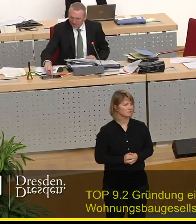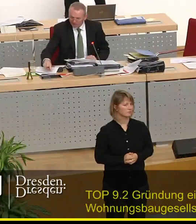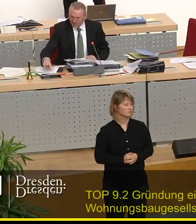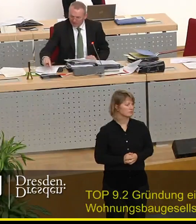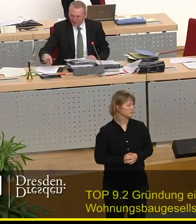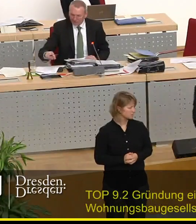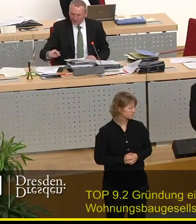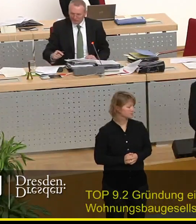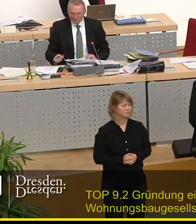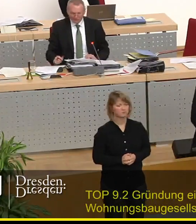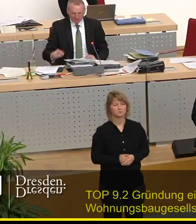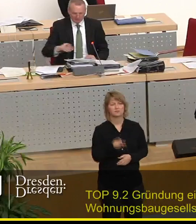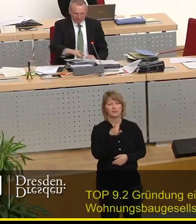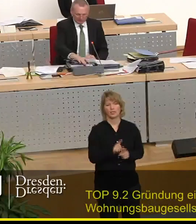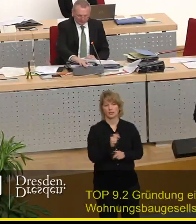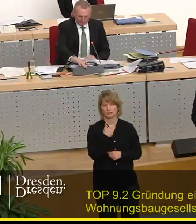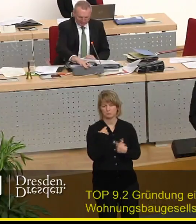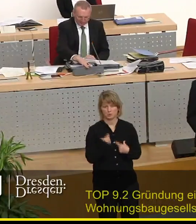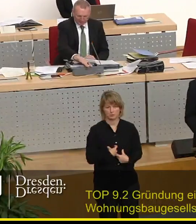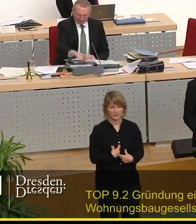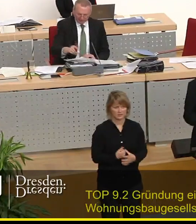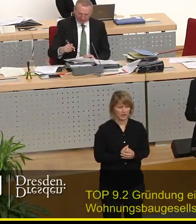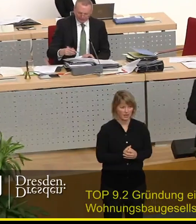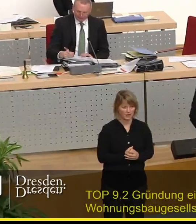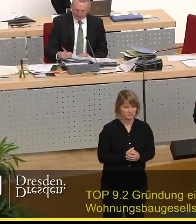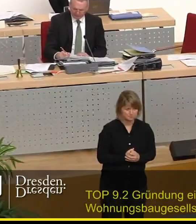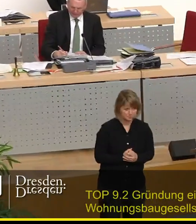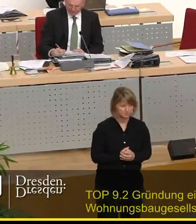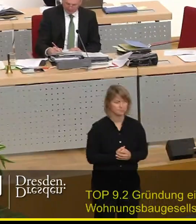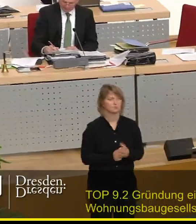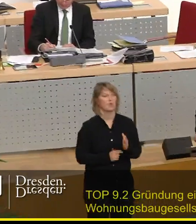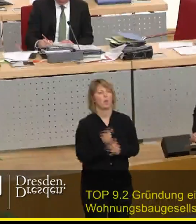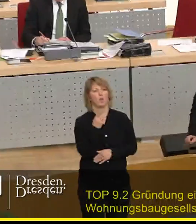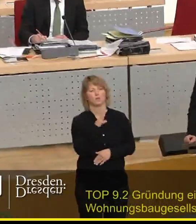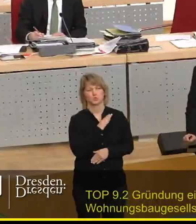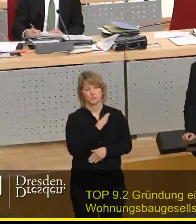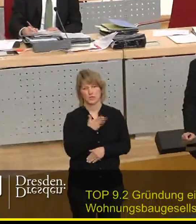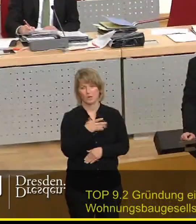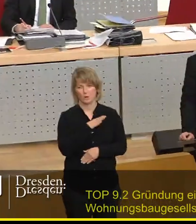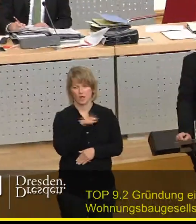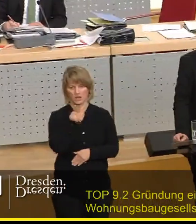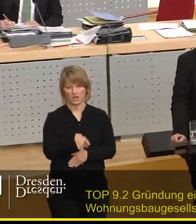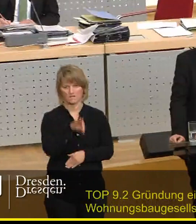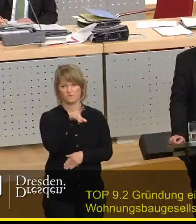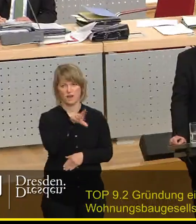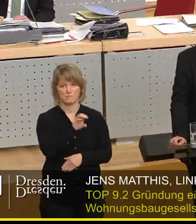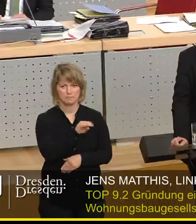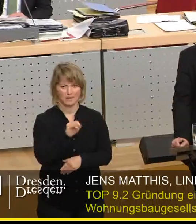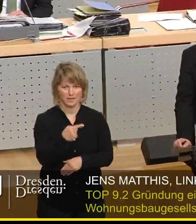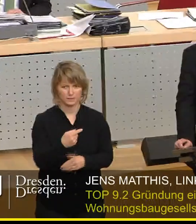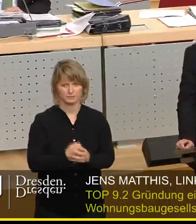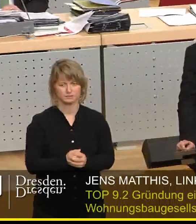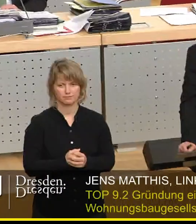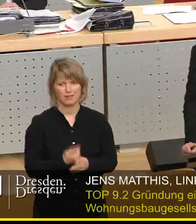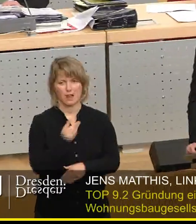Herr erster Bürgermeister, hochgehehrt, hochgeschätzter Herr Kollege Flemming, ich muss Sie